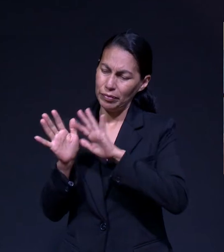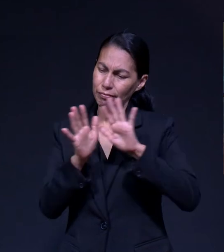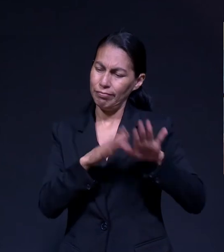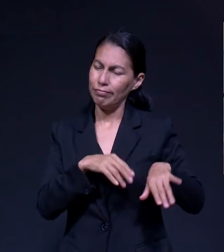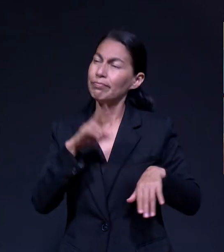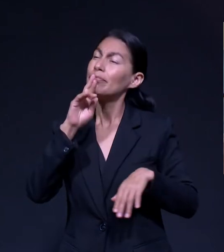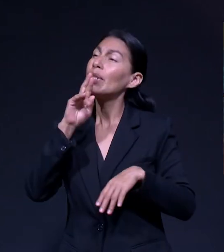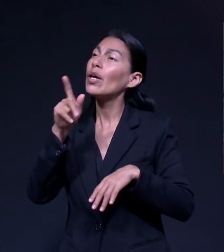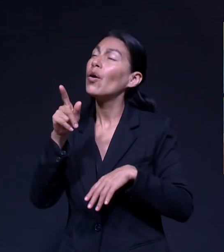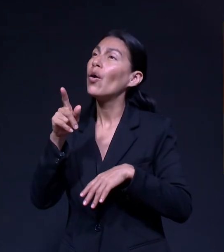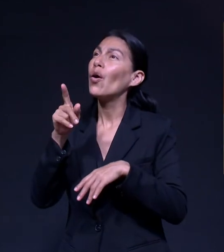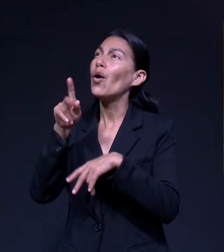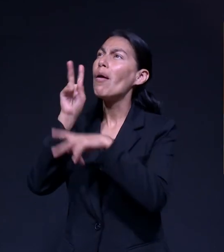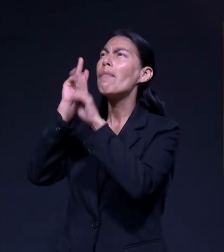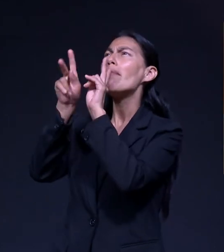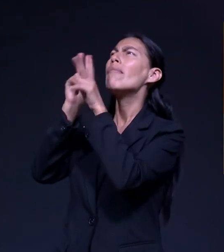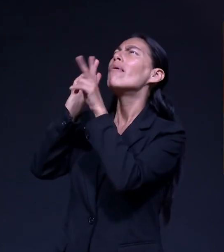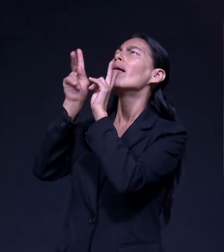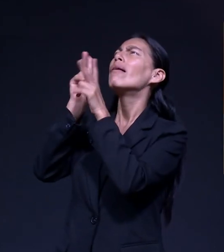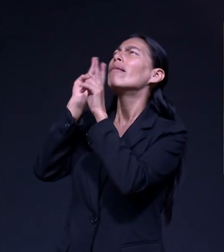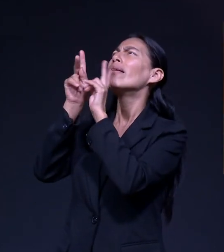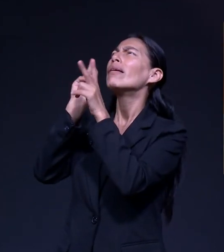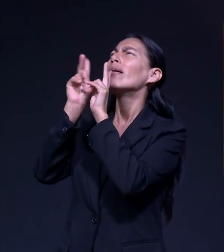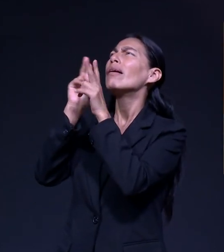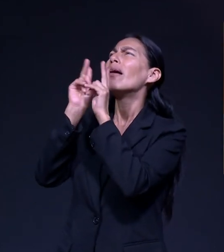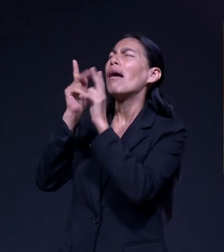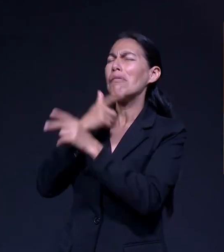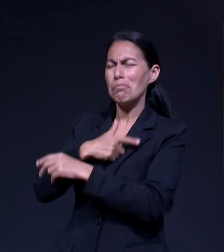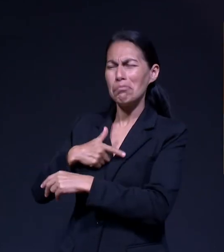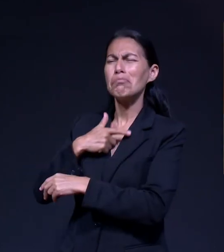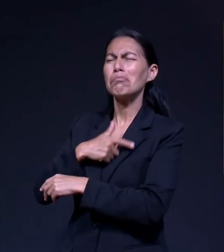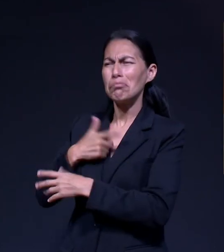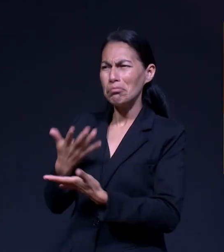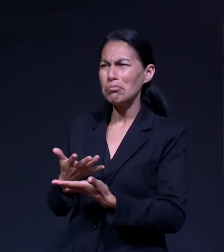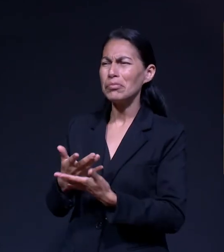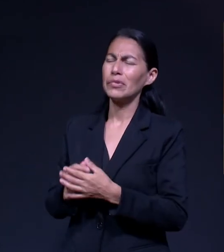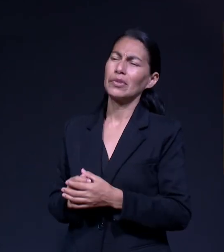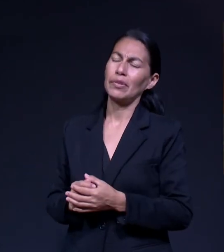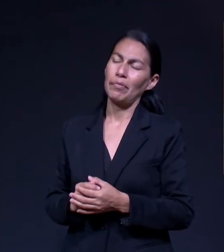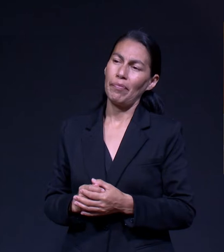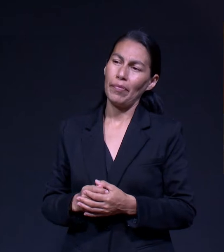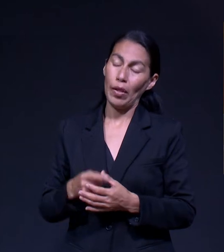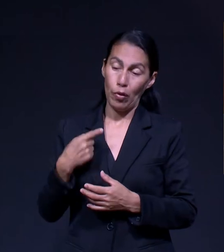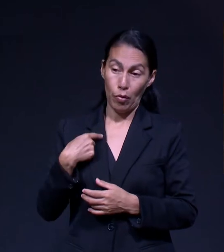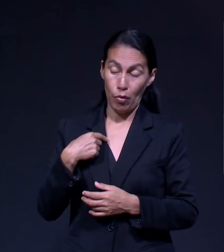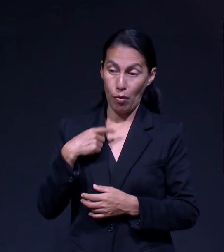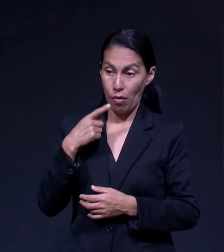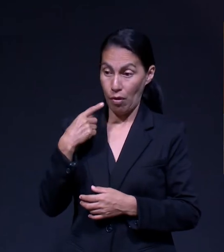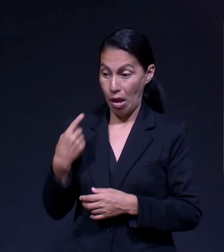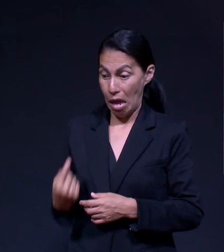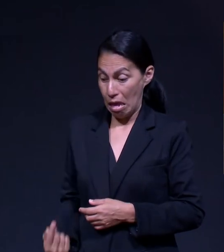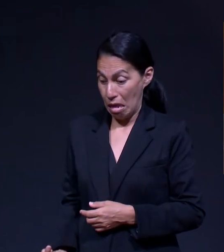mamá, a mi papá hablando con Dios Y su ejemplo desde tan chiquitita me llevó a hacer oraciones que